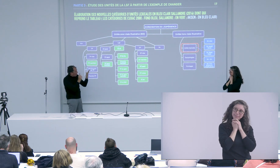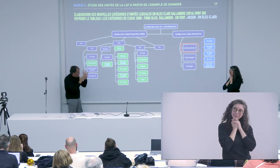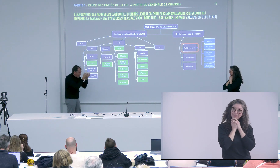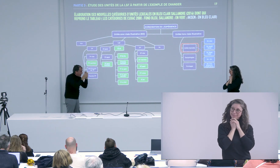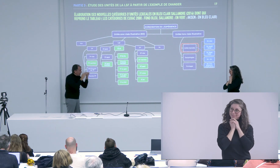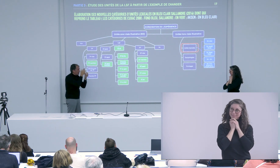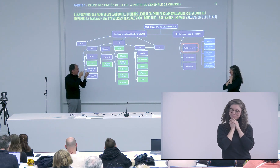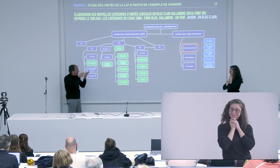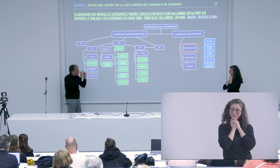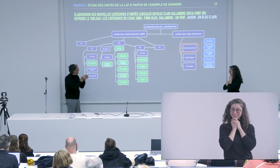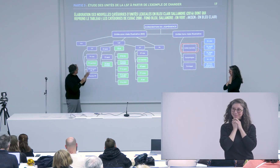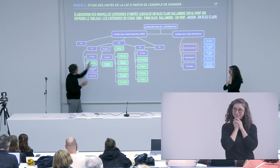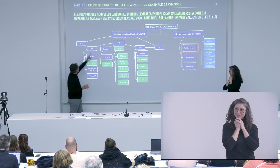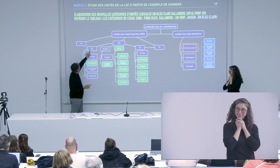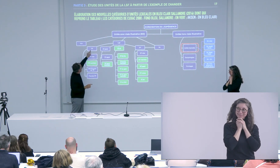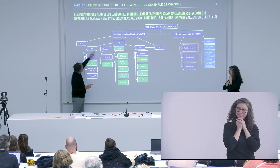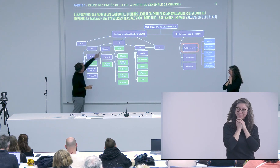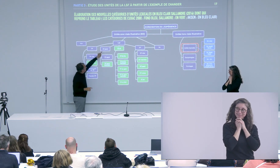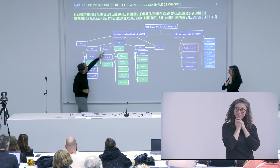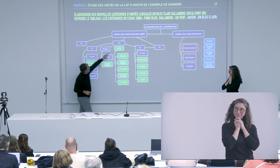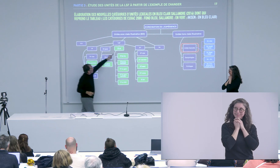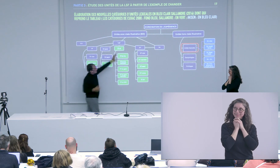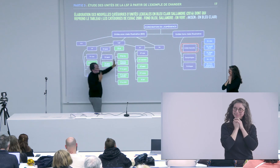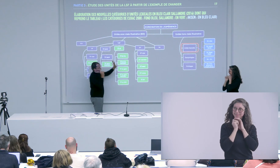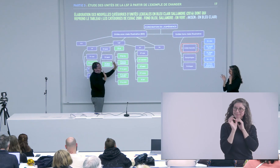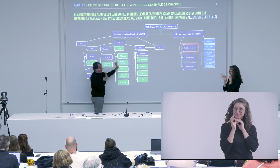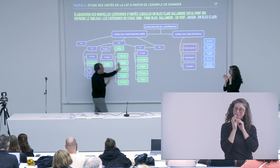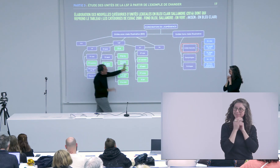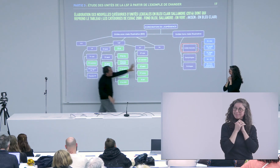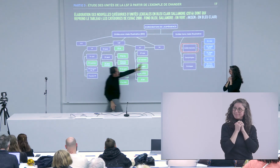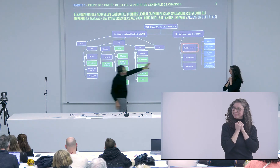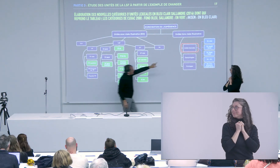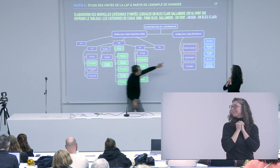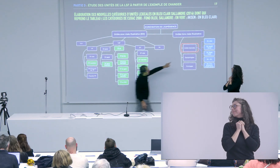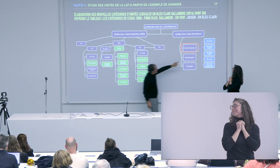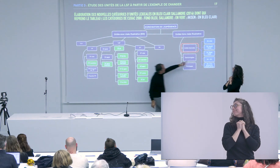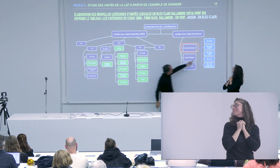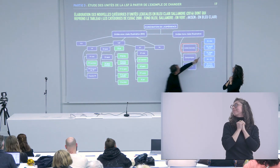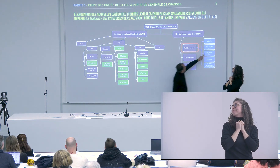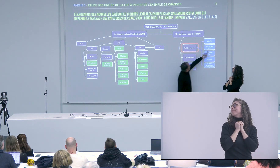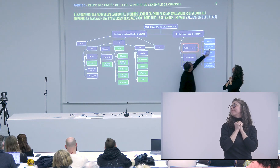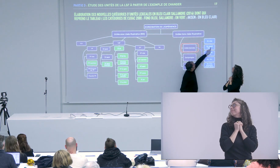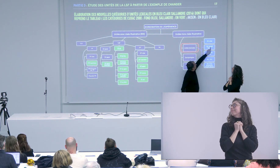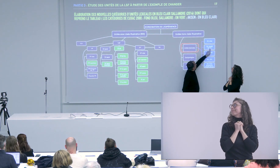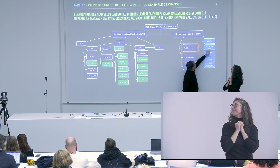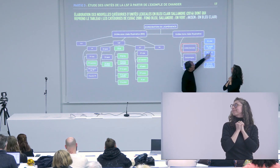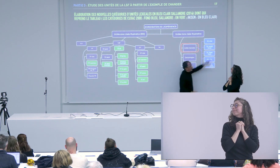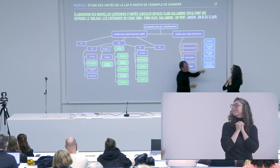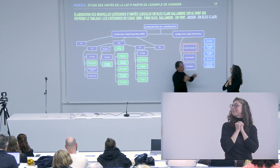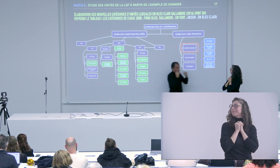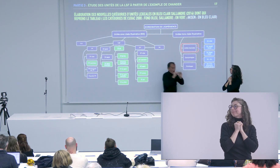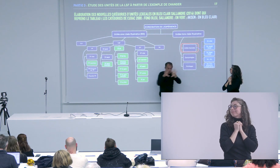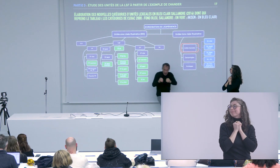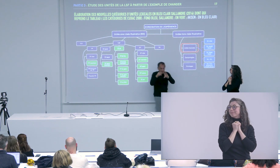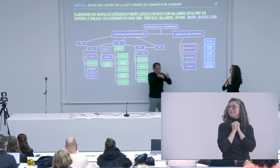fabriqué on ne dit pas il n aucune description là tous les termes sont finalement abscons alors que là